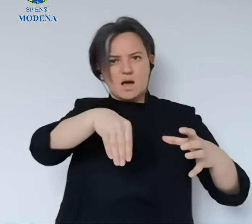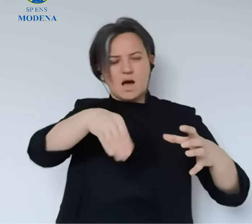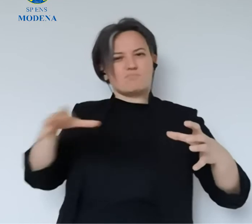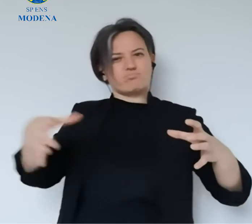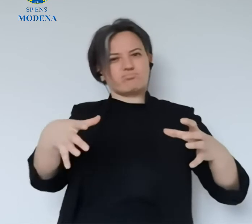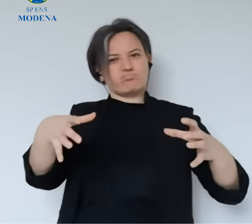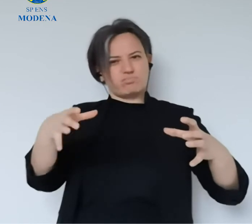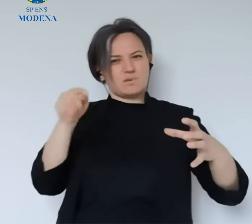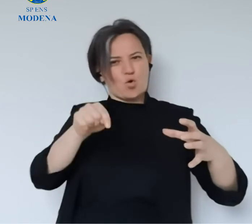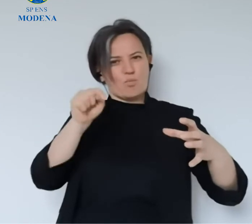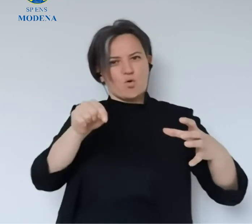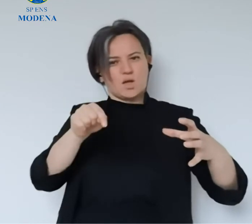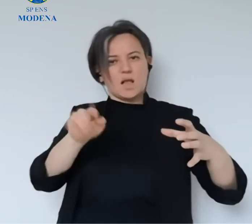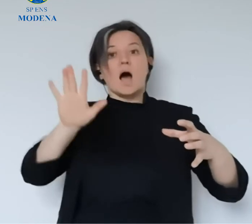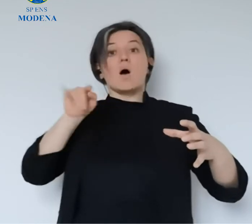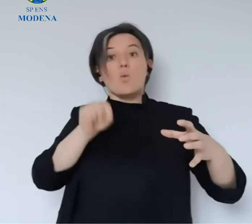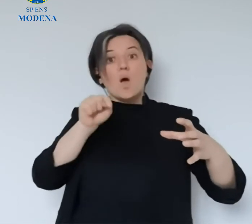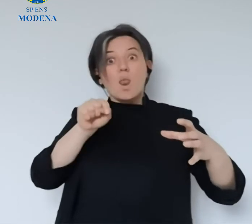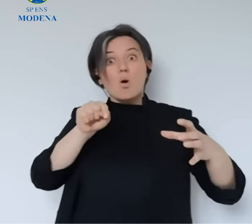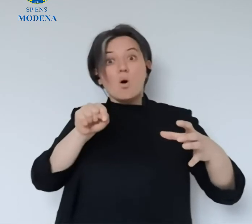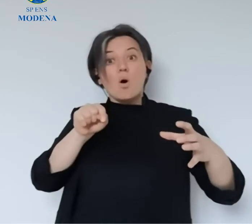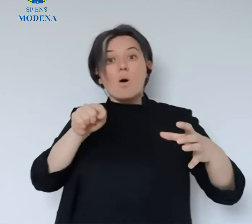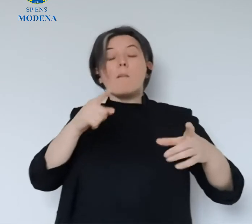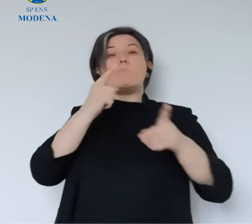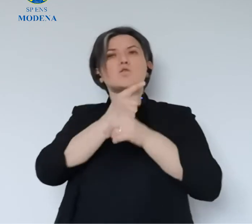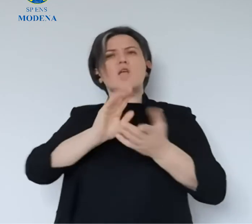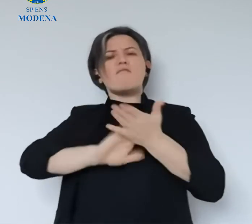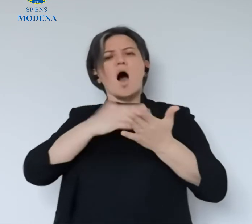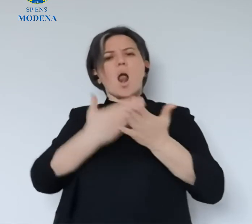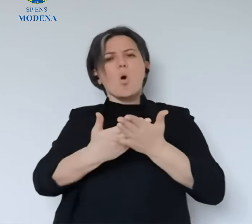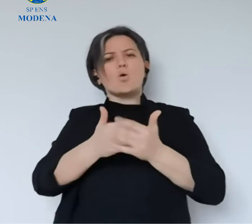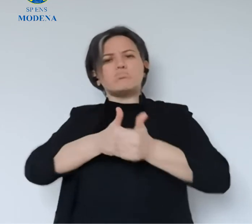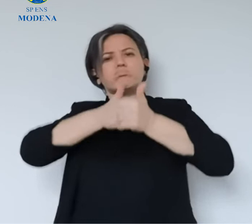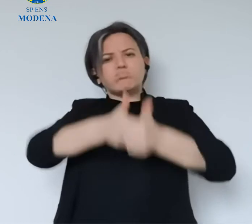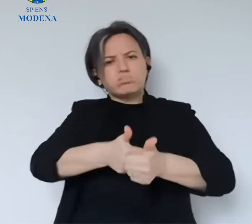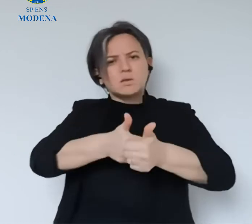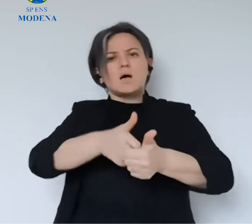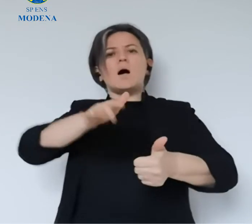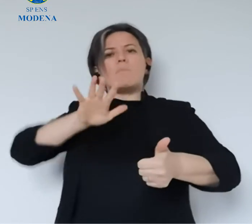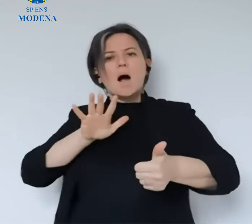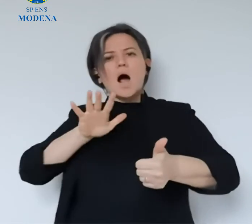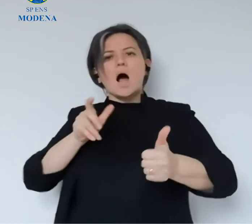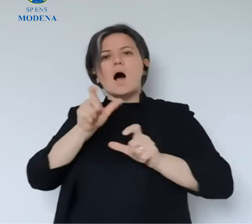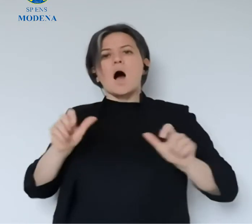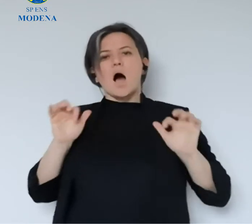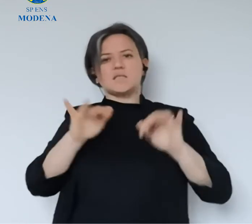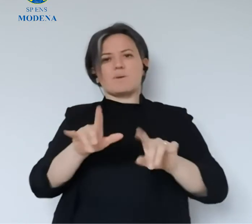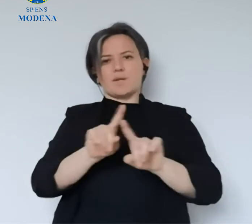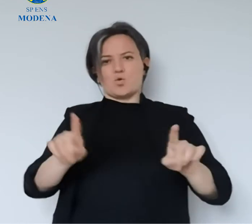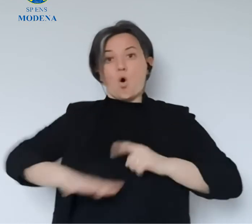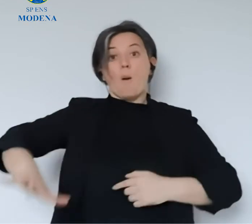ma tra questi vi è anche il senso di adesione a una comunità collettiva, quel senso di adesione lo si dimostra senza fare